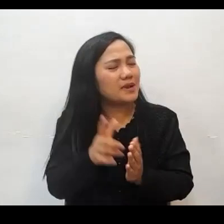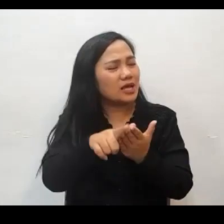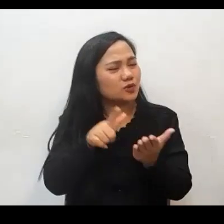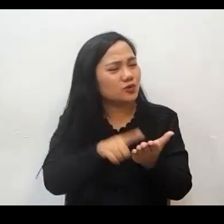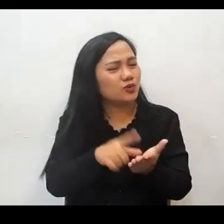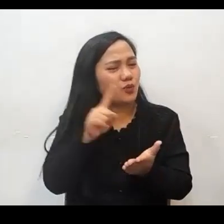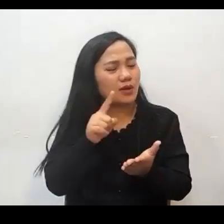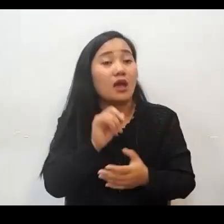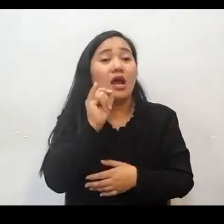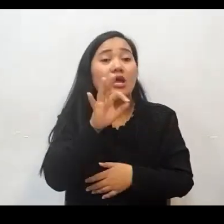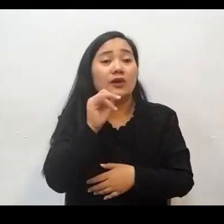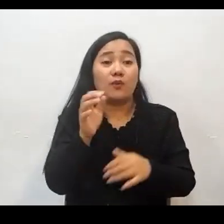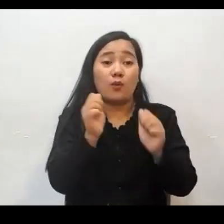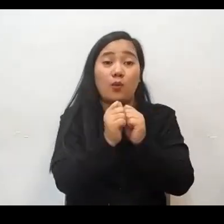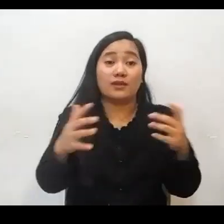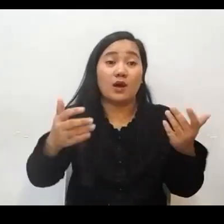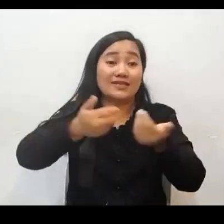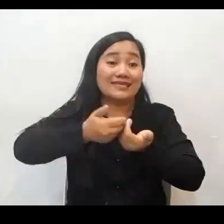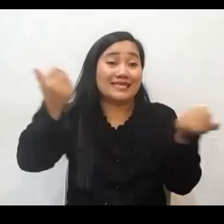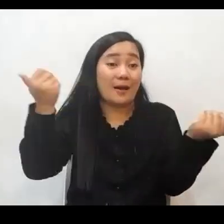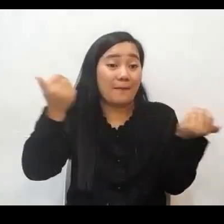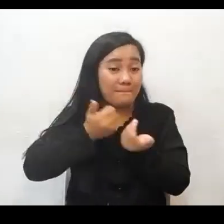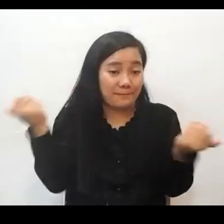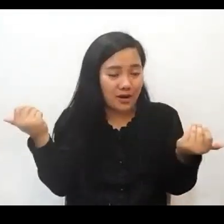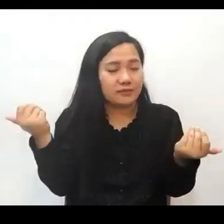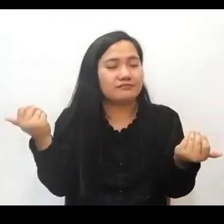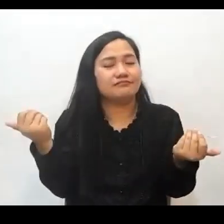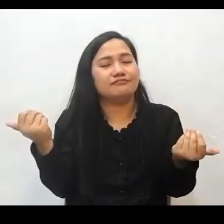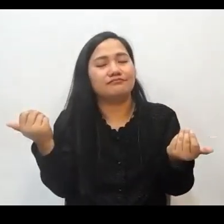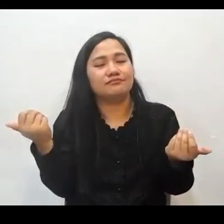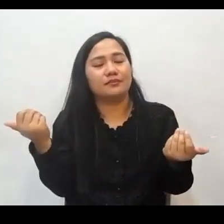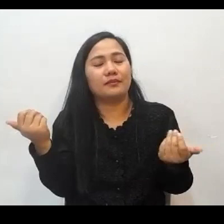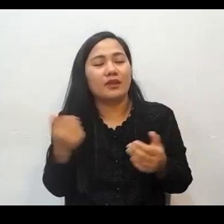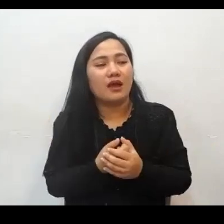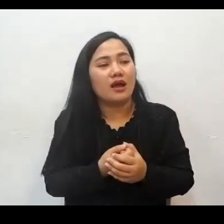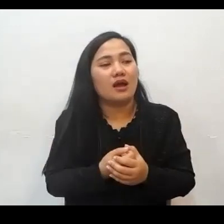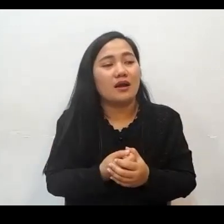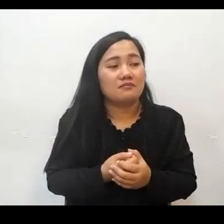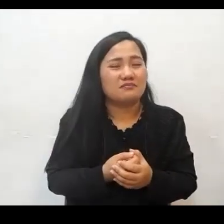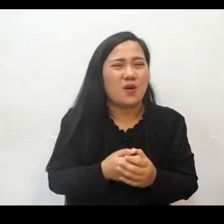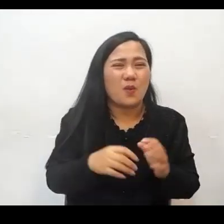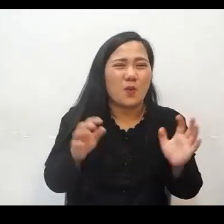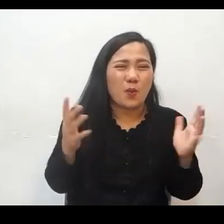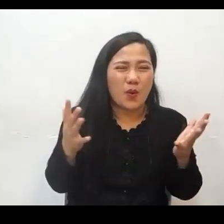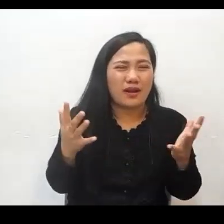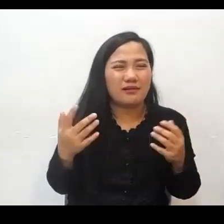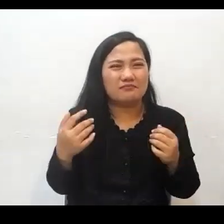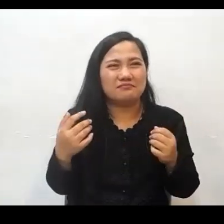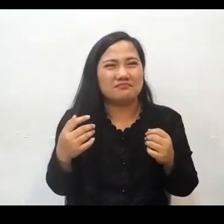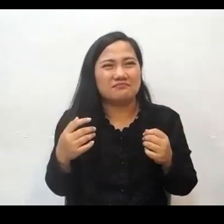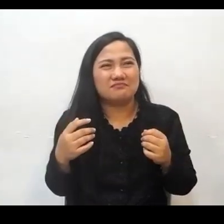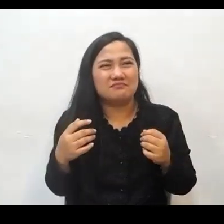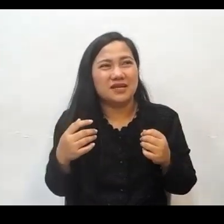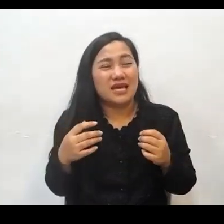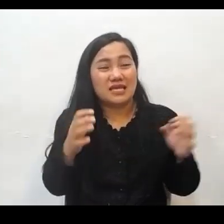Kaya kung titignan po natin yung paglikha ng langit at lupa, malalaman po natin na kung walang paghihiwalay, hindi po natin maaaring asahan yung bunga sa ating